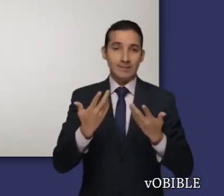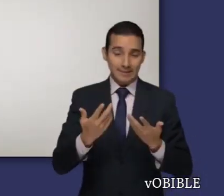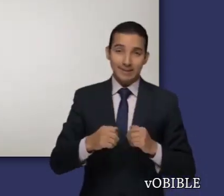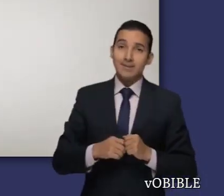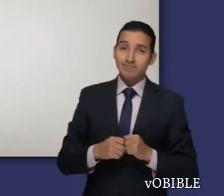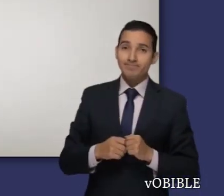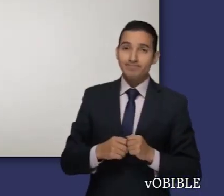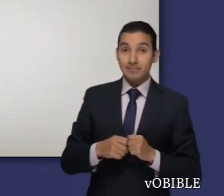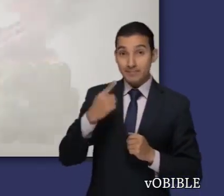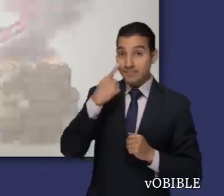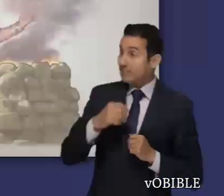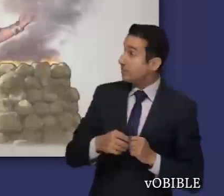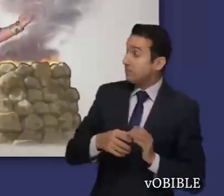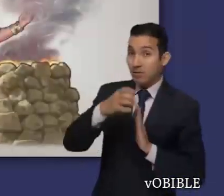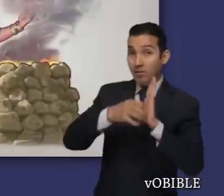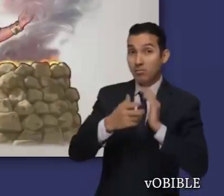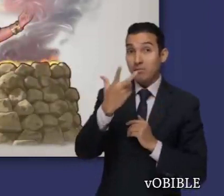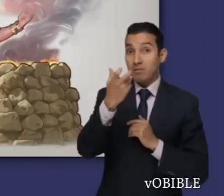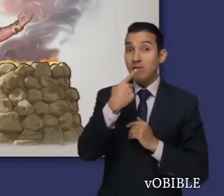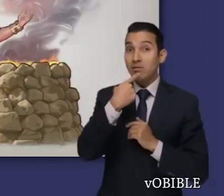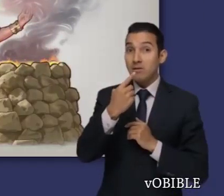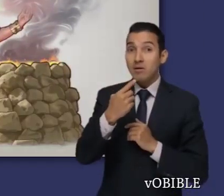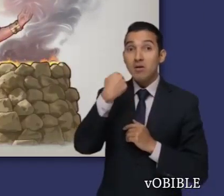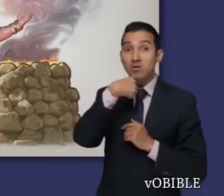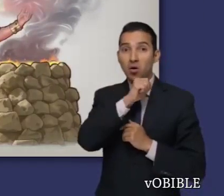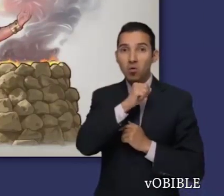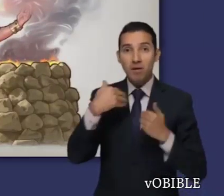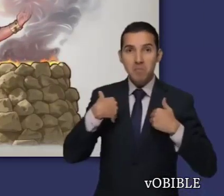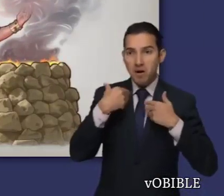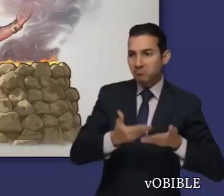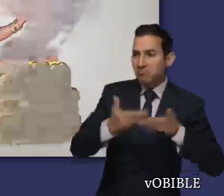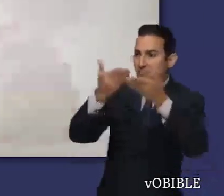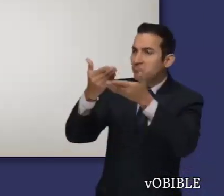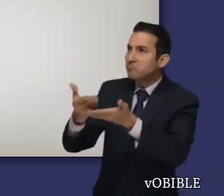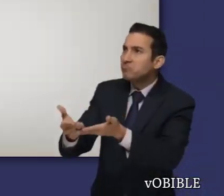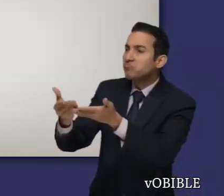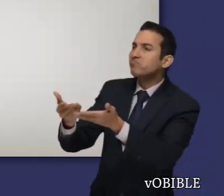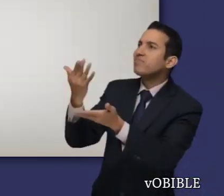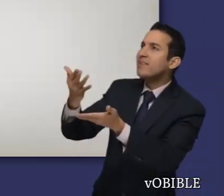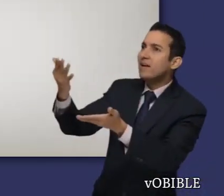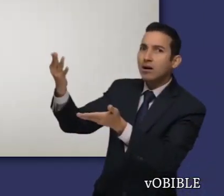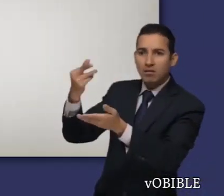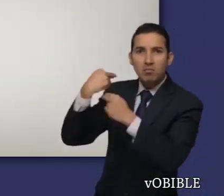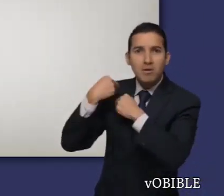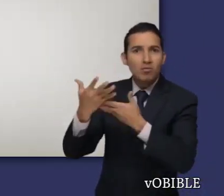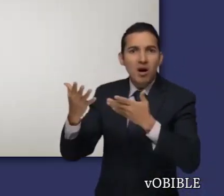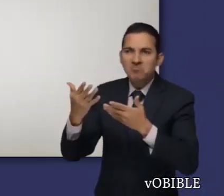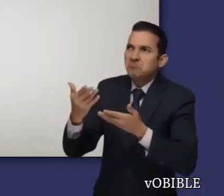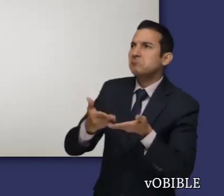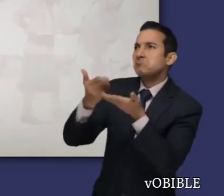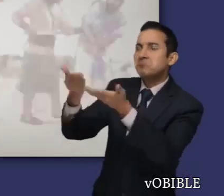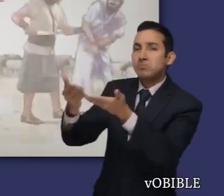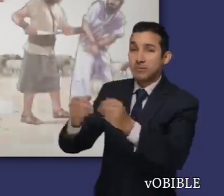En el capítulo 13, ofrece un sacrificio quemado, aunque no le corresponde hacerlo. En el capítulo